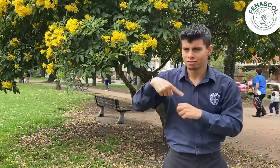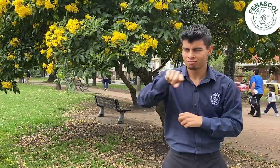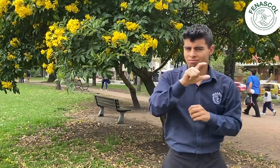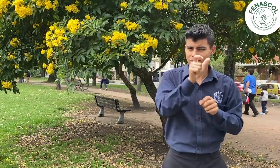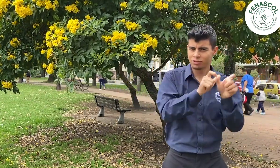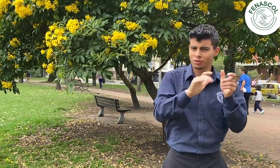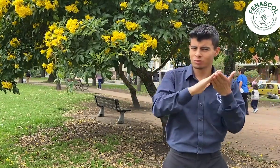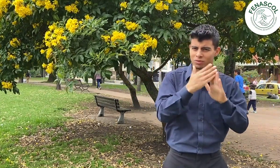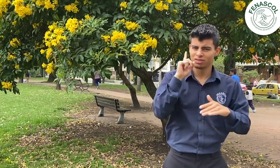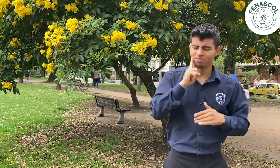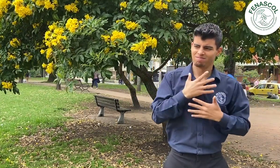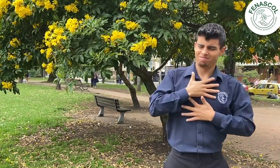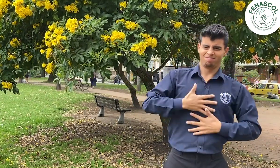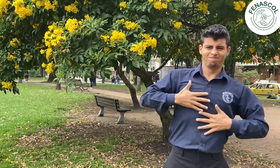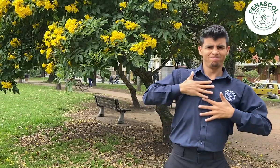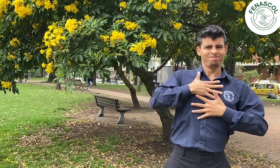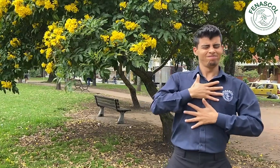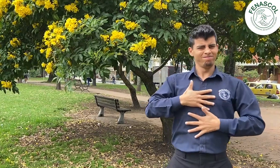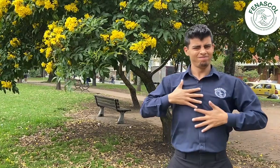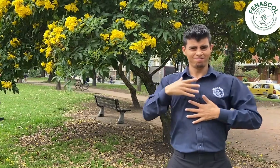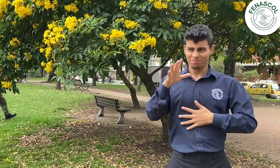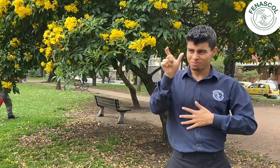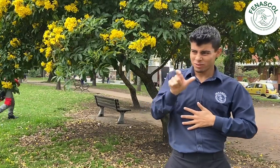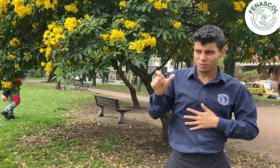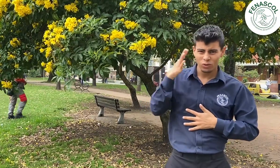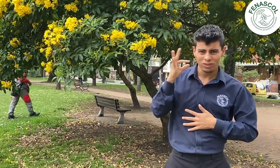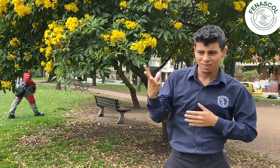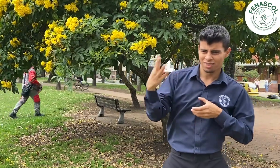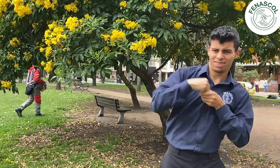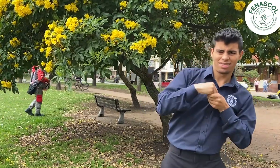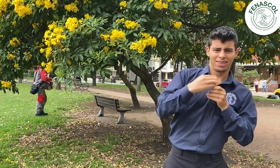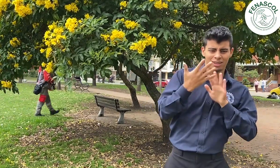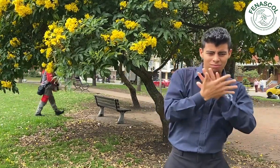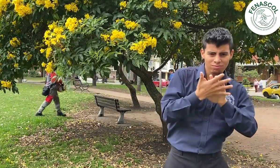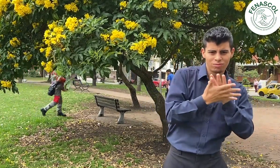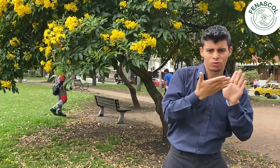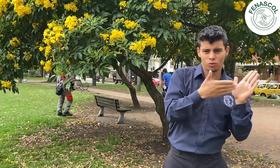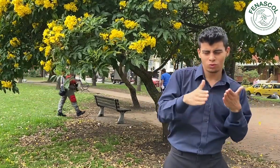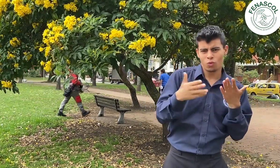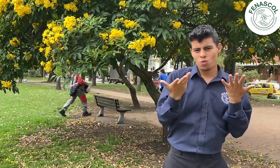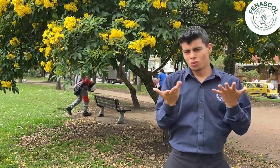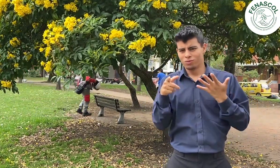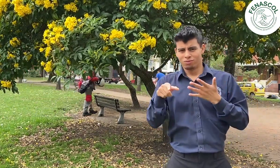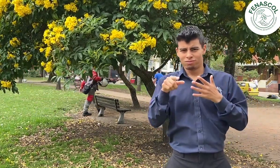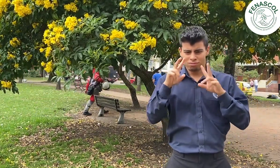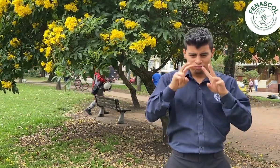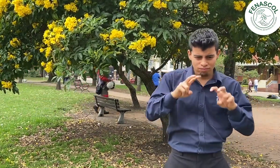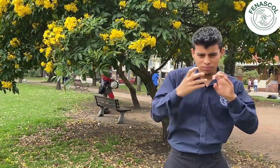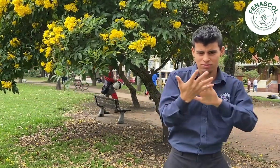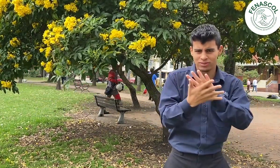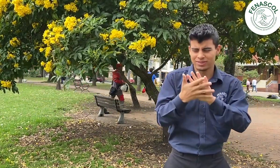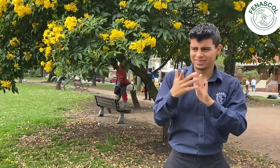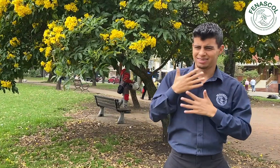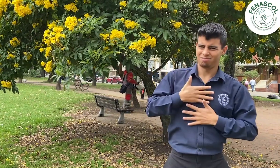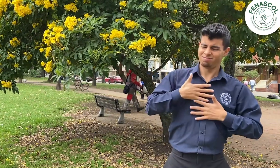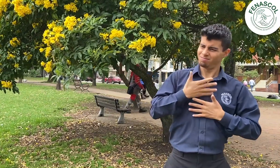molestia en la comunidad sorda y siendo estos casos, tanto la enseñanza de la lengua de señas como la investigación de la misma lengua, motivo de